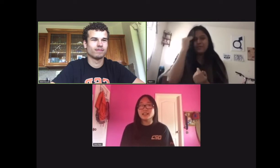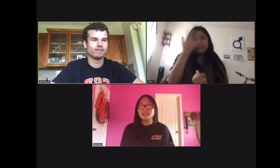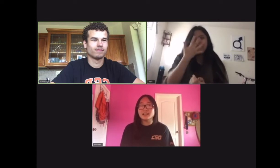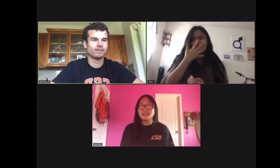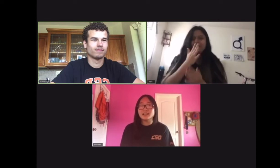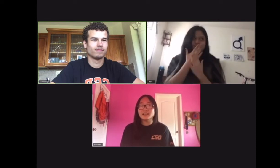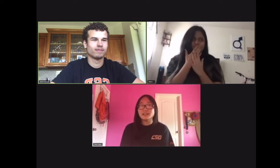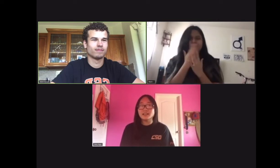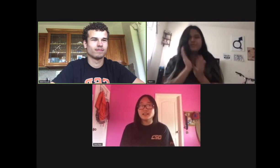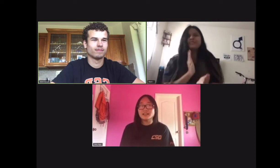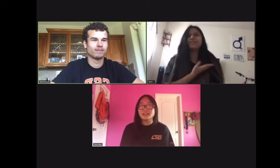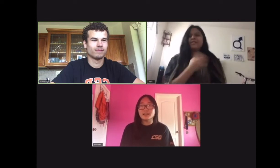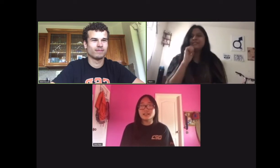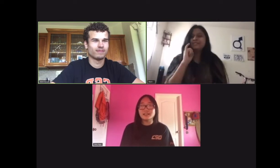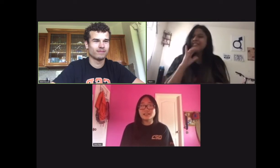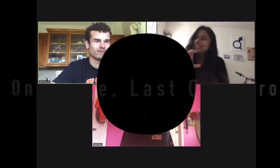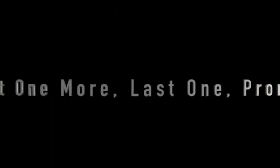para ponerle un poco de humor.